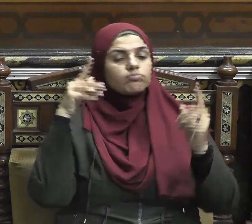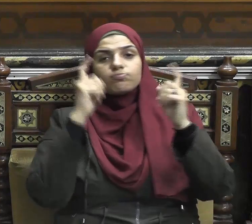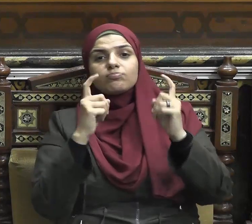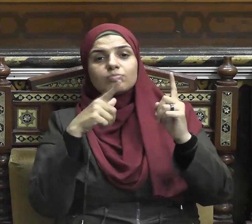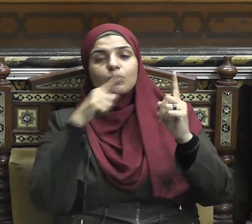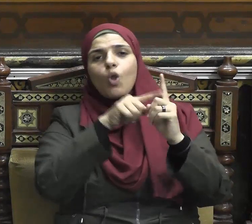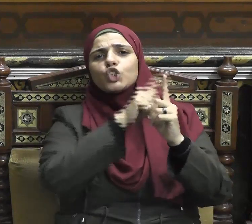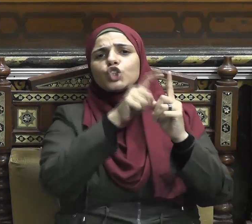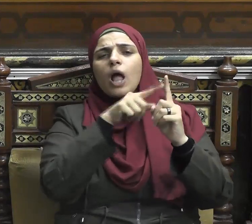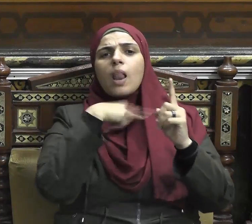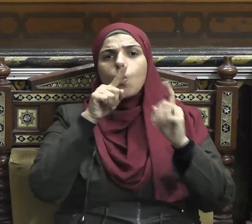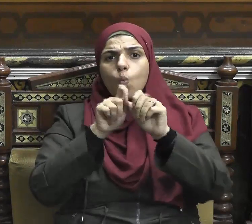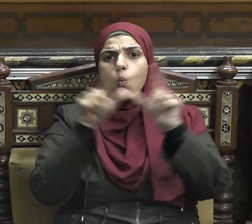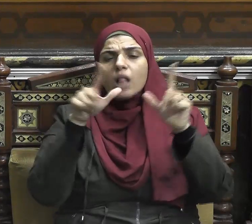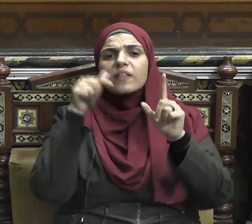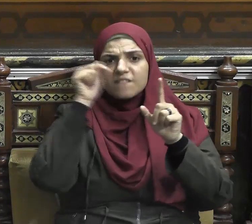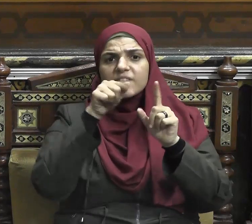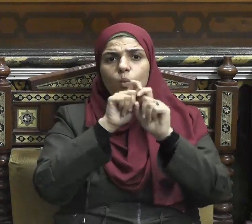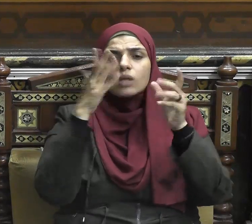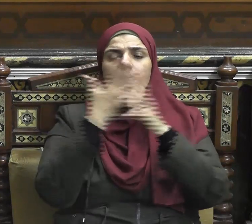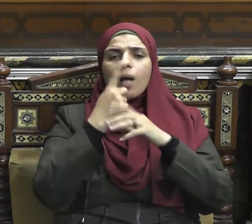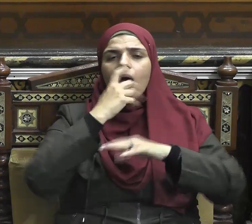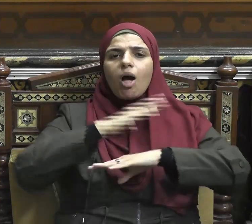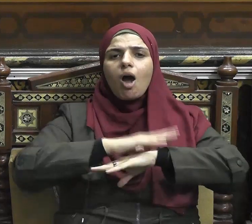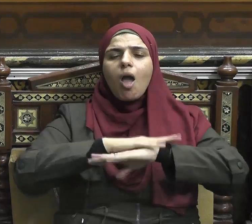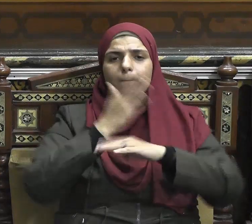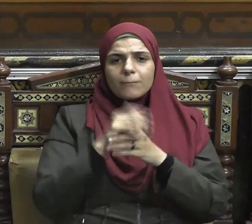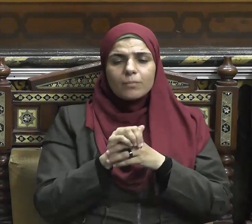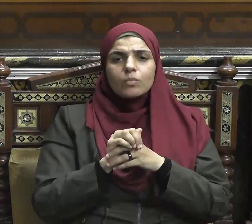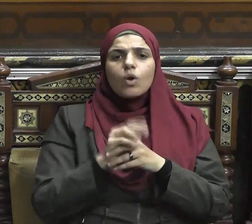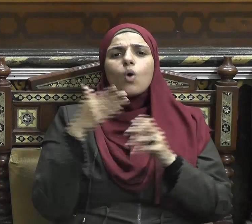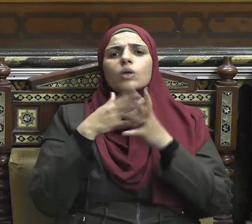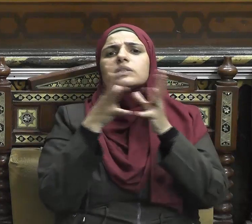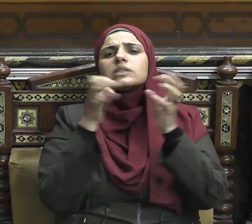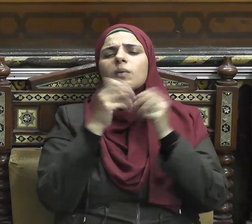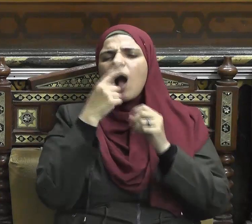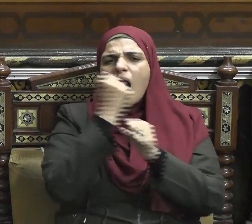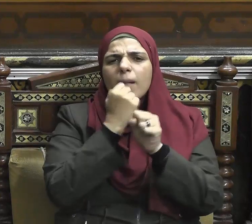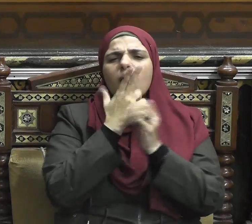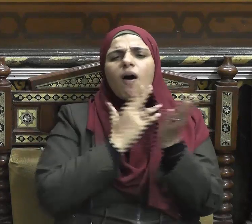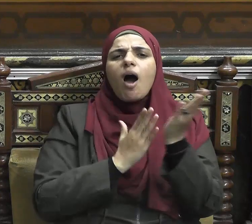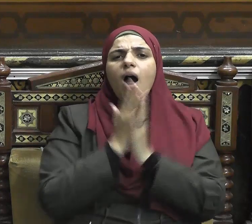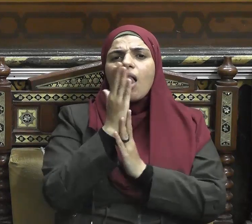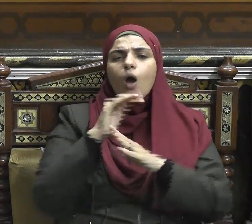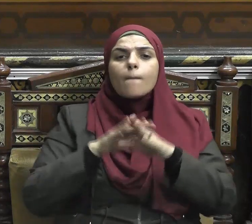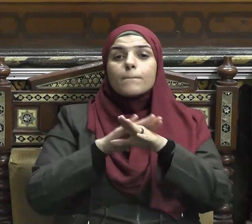يعيشون ويتعايشون به مع الناس جميعا فهذا جعفر